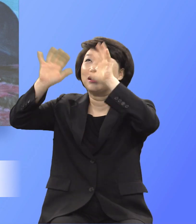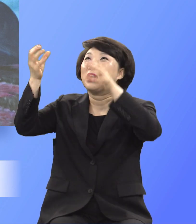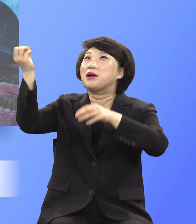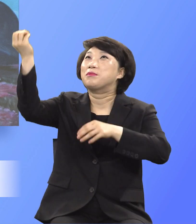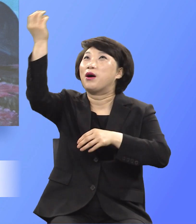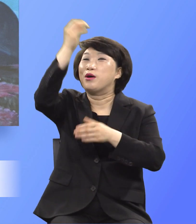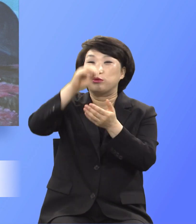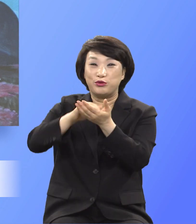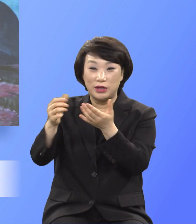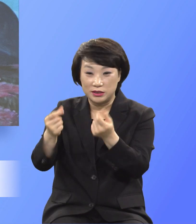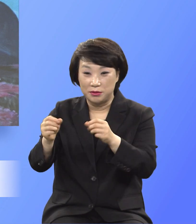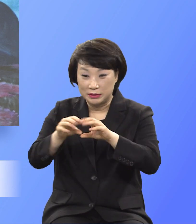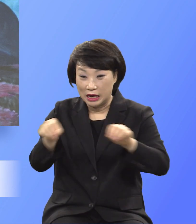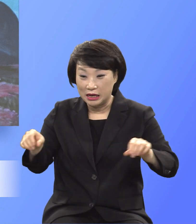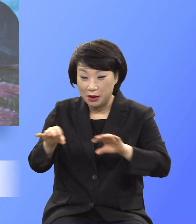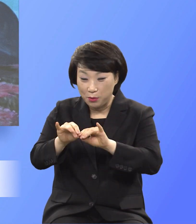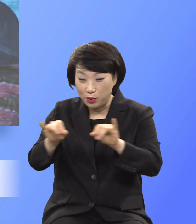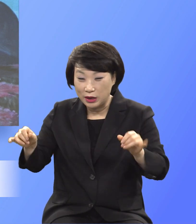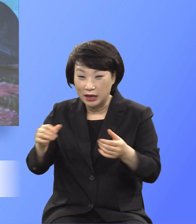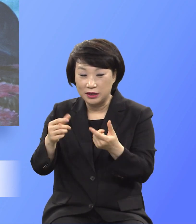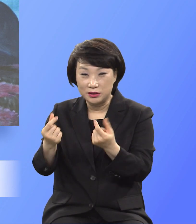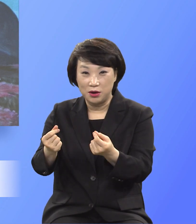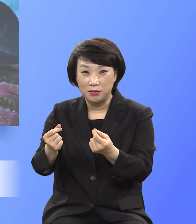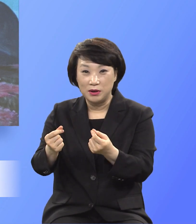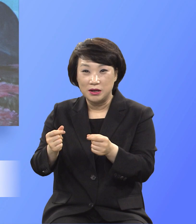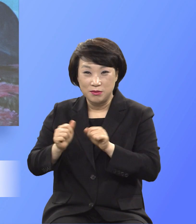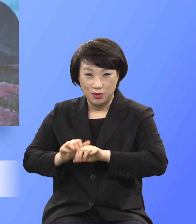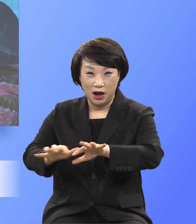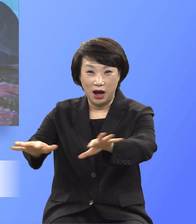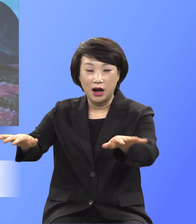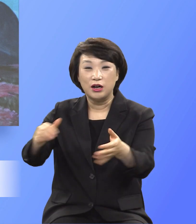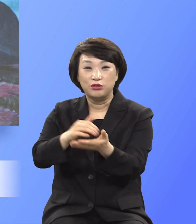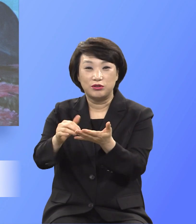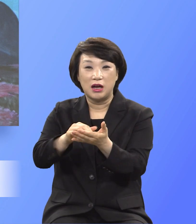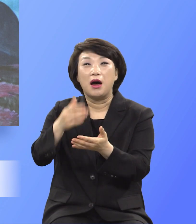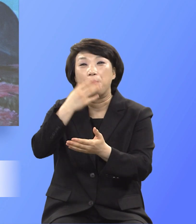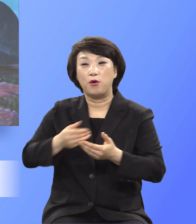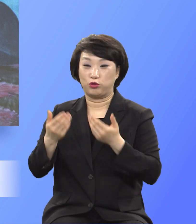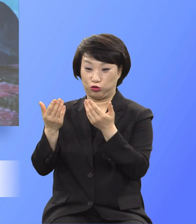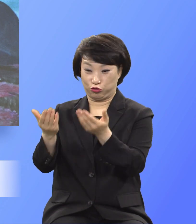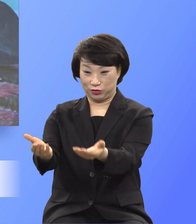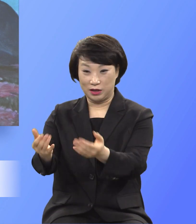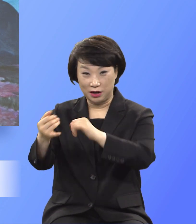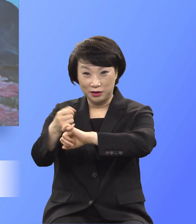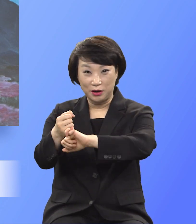본성은 복을 받을 것이다 했는데